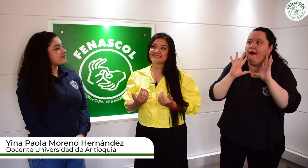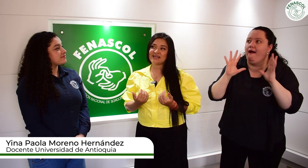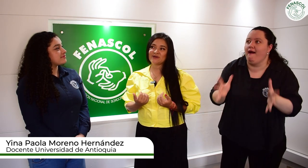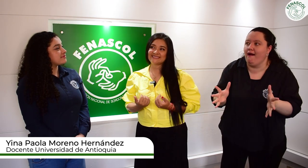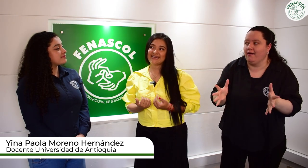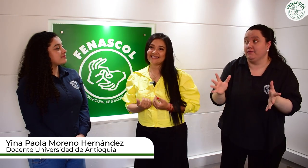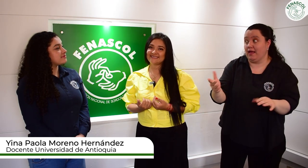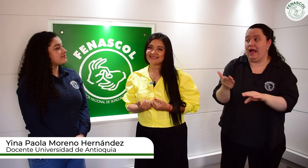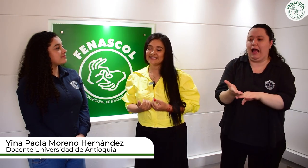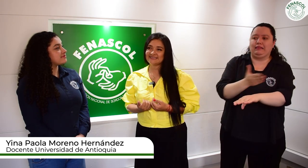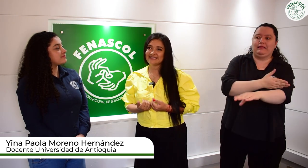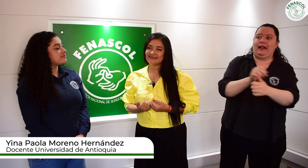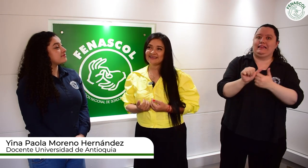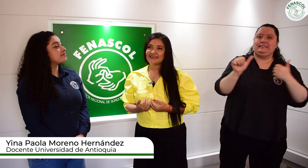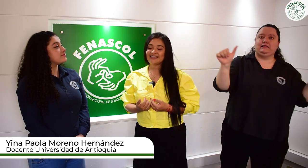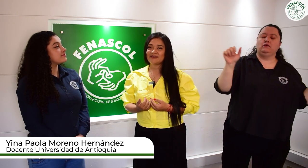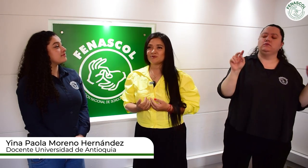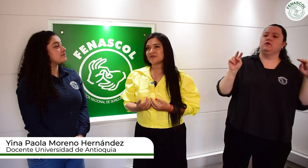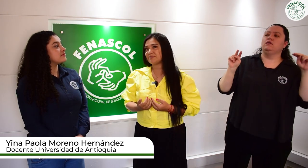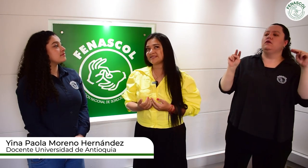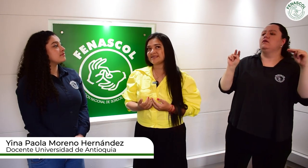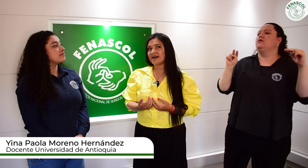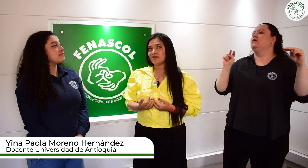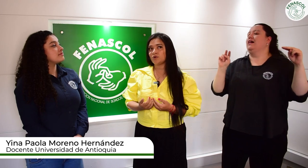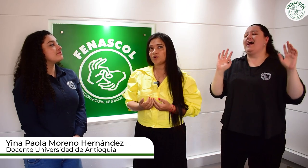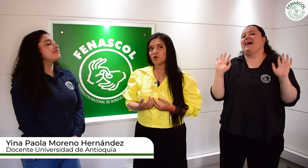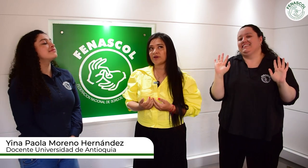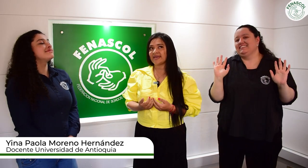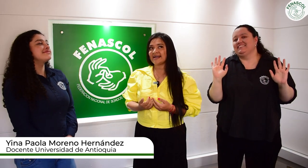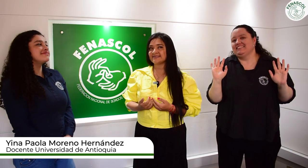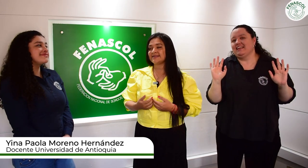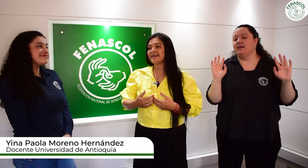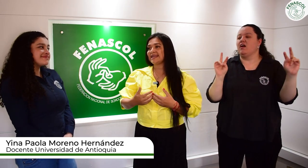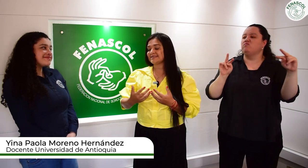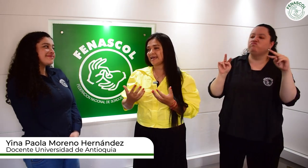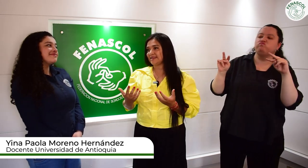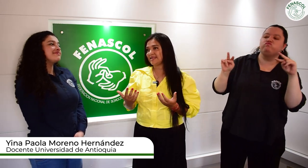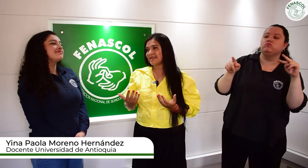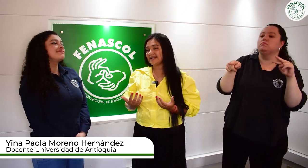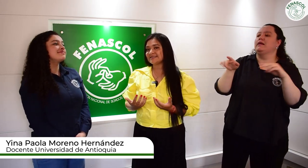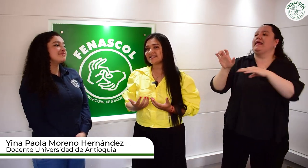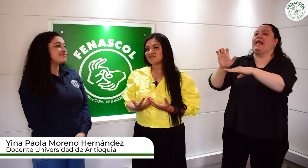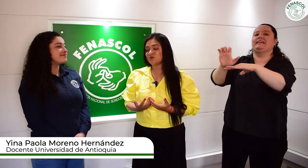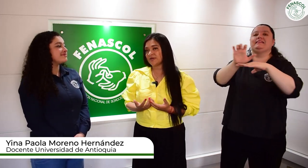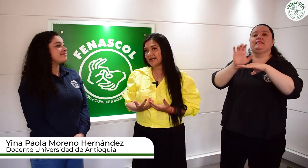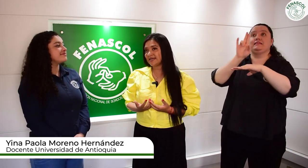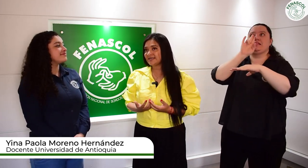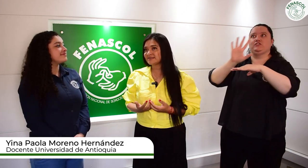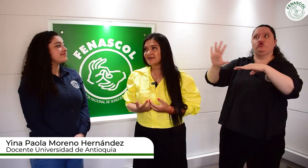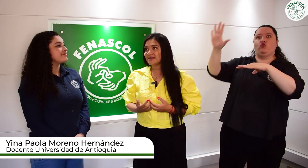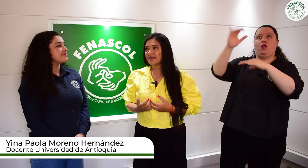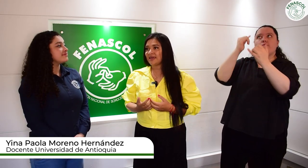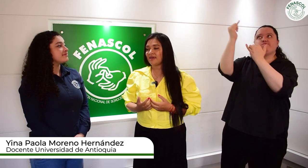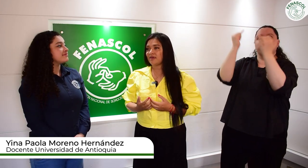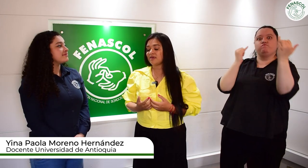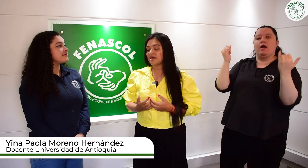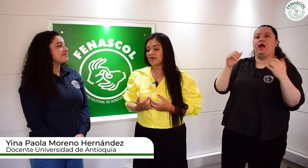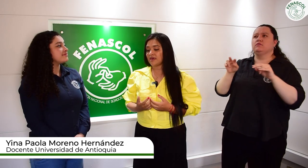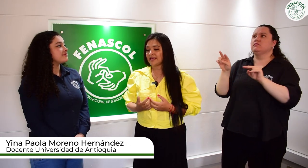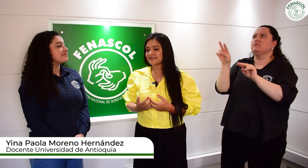apreciado desde la distancia, hemos apreciado lo que hacen las entidades nacionales y que